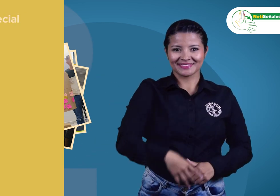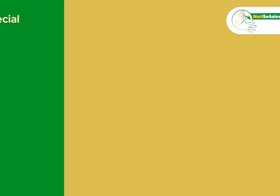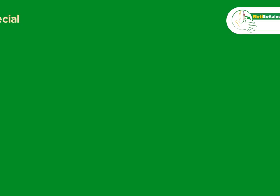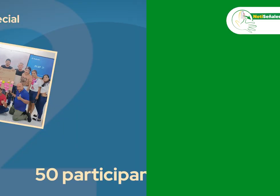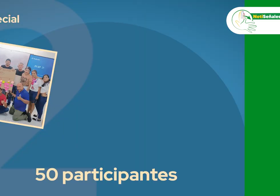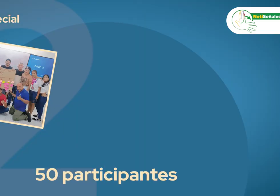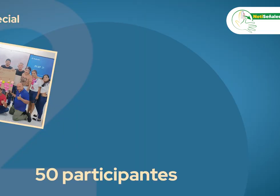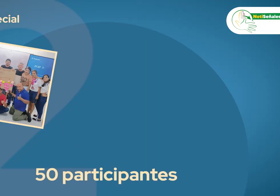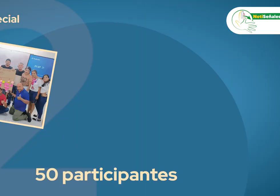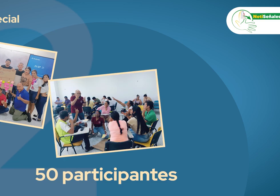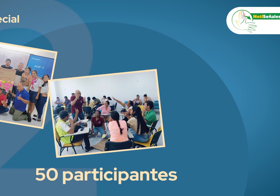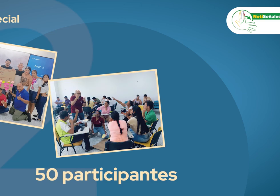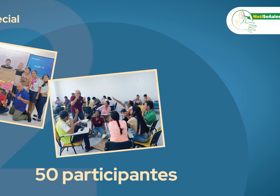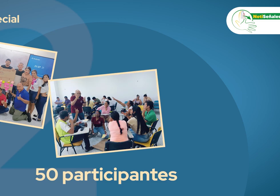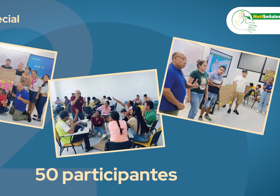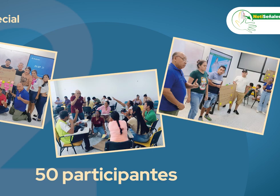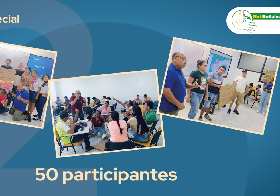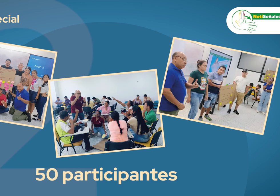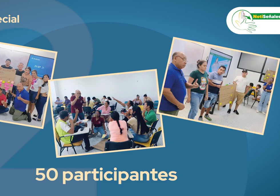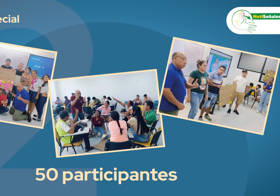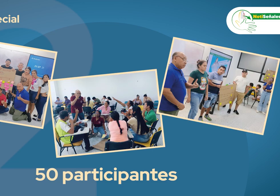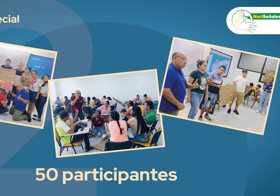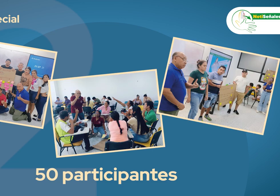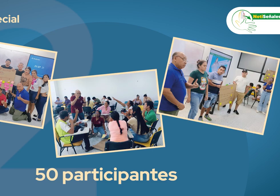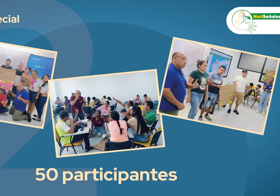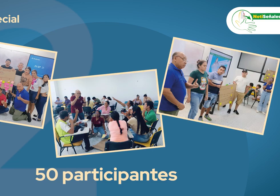50 participantes